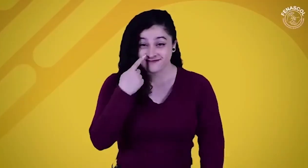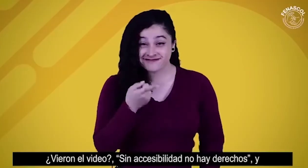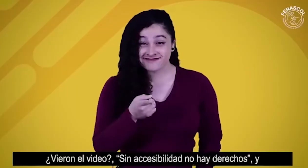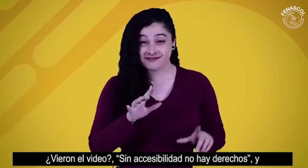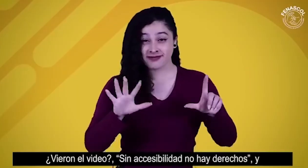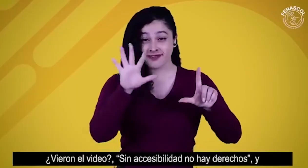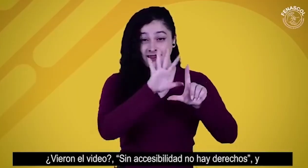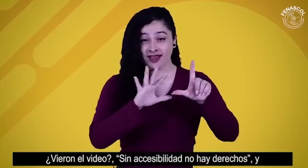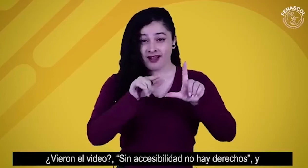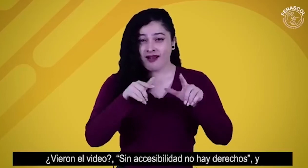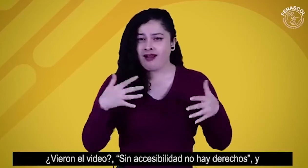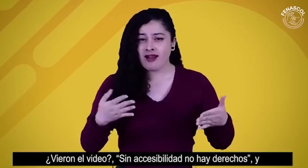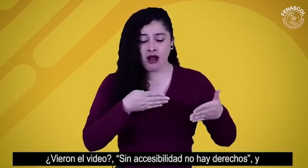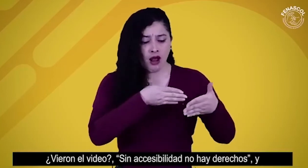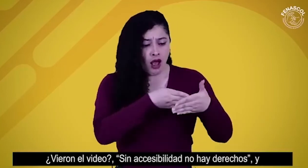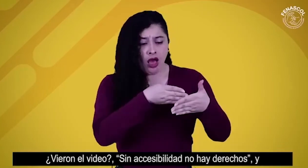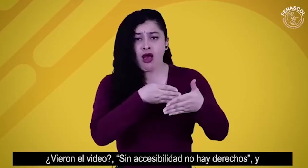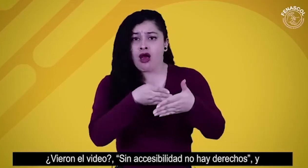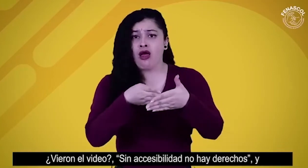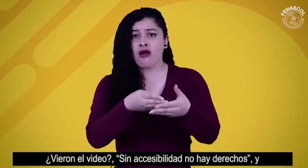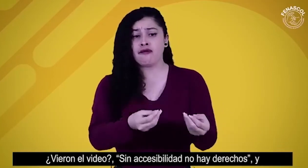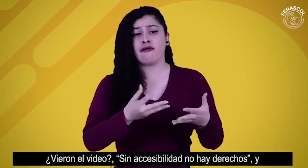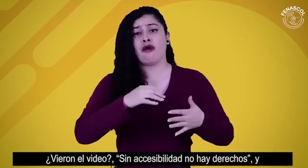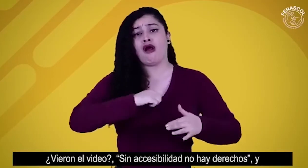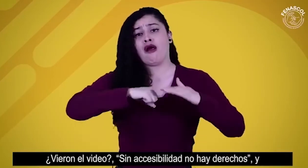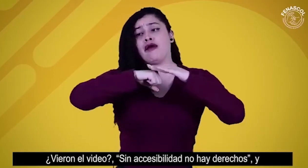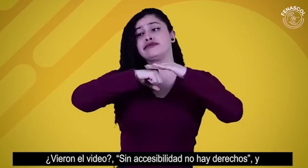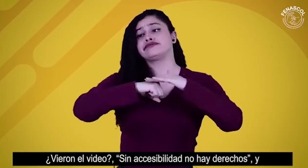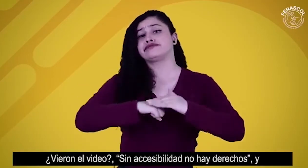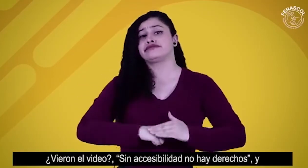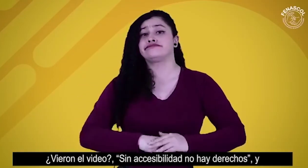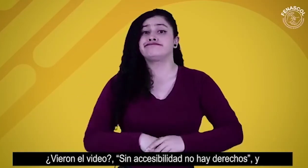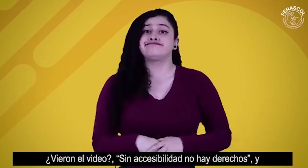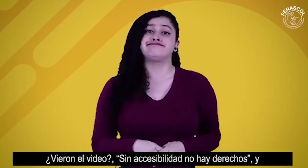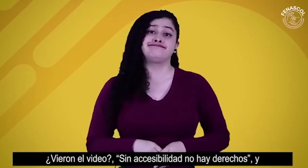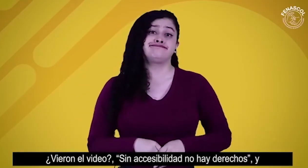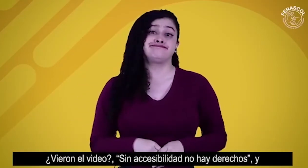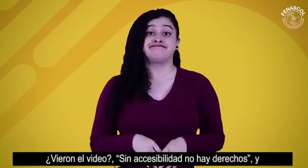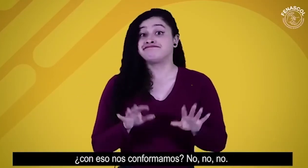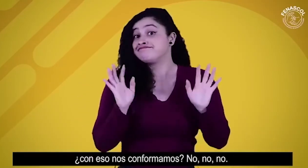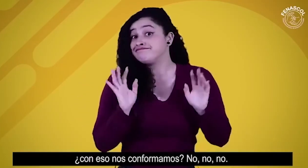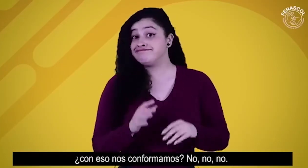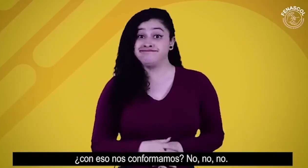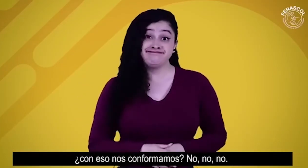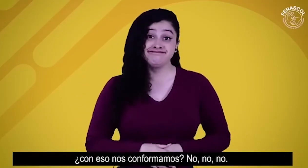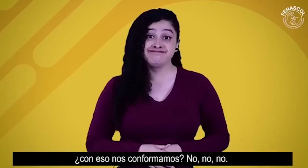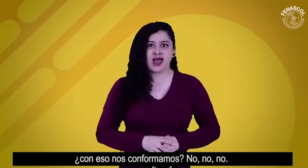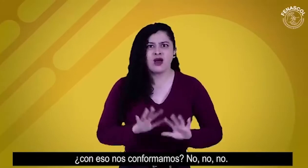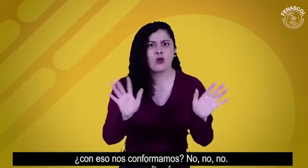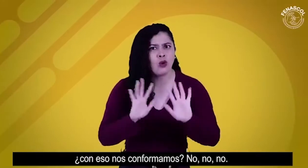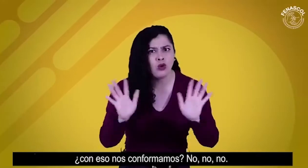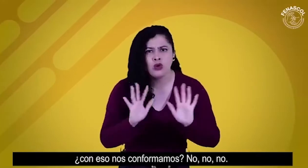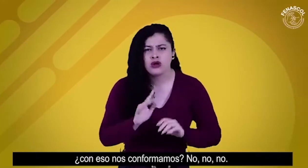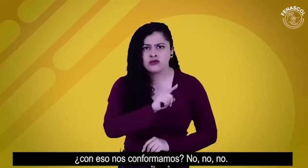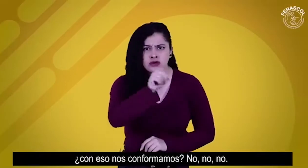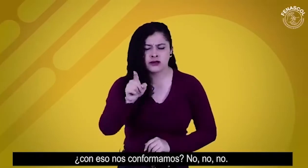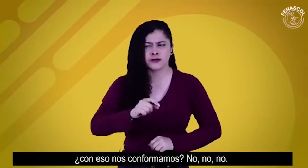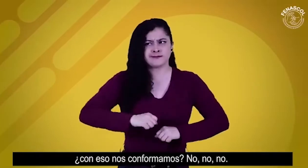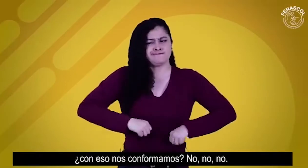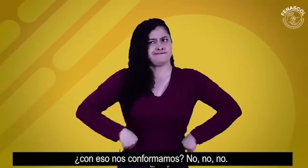¿Vieron el video? Sin accesibilidad no hay derechos. ¿Y con esto nos conformamos? No, no, no. ¿Y